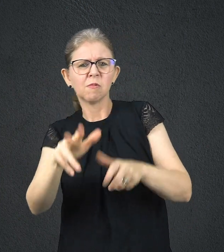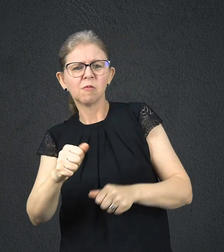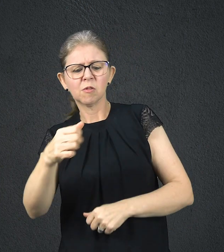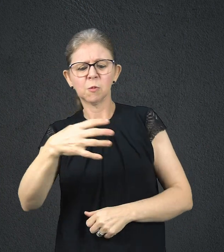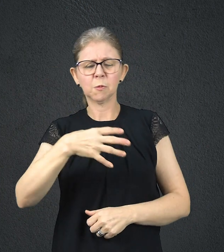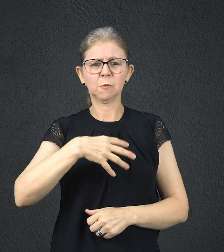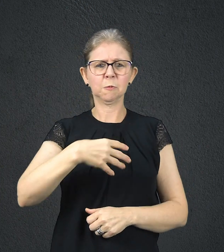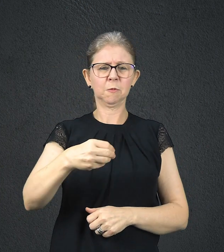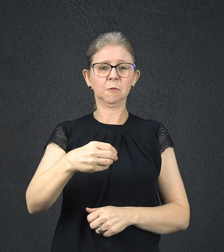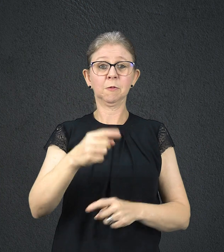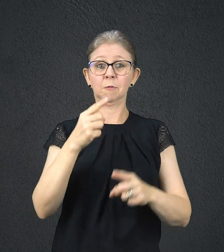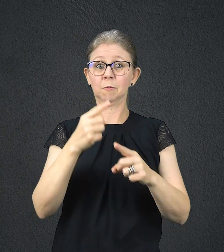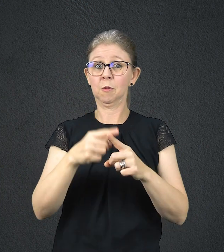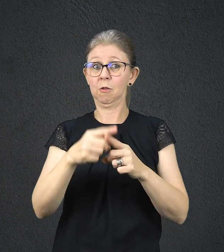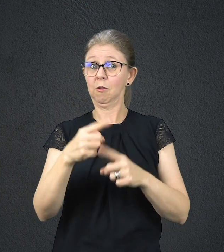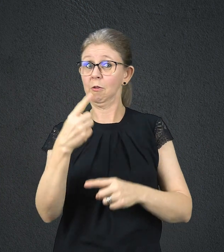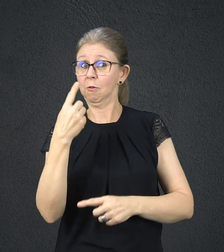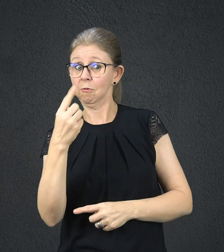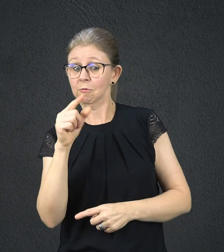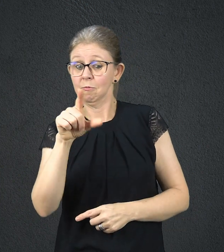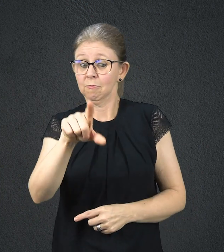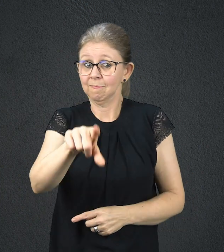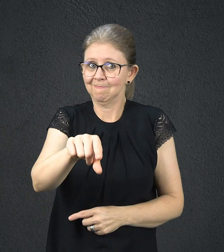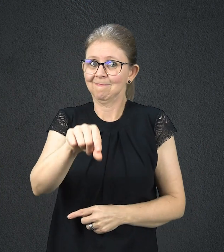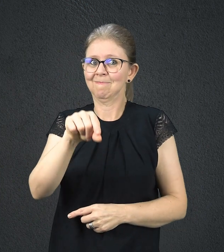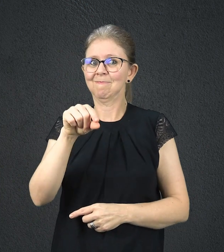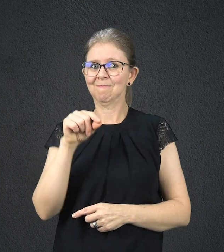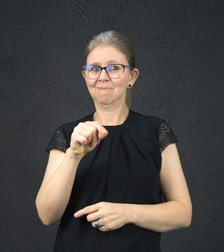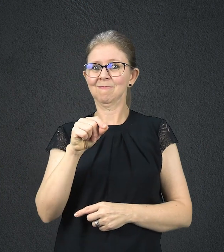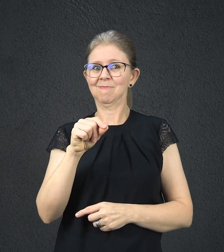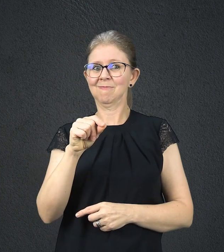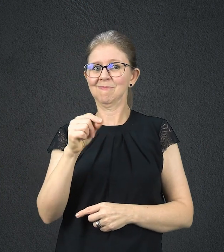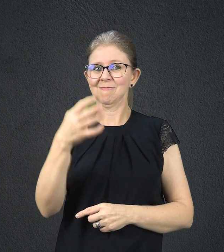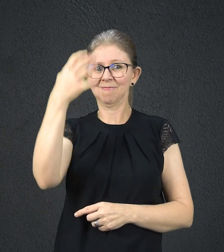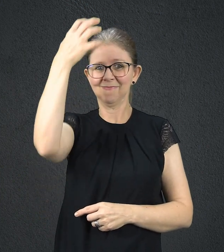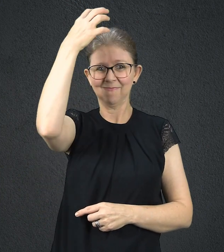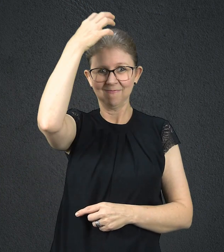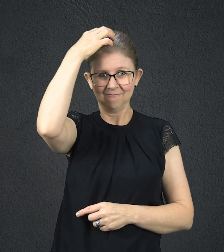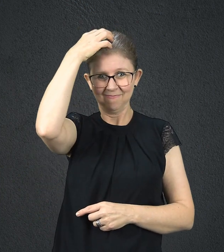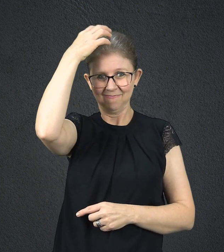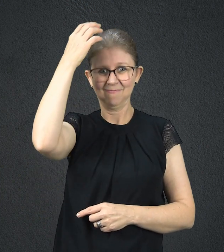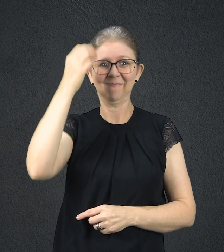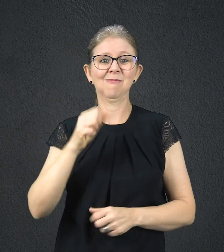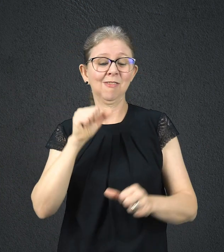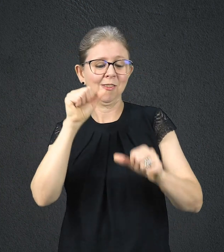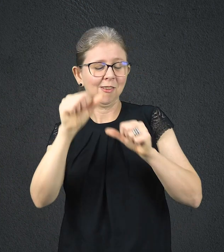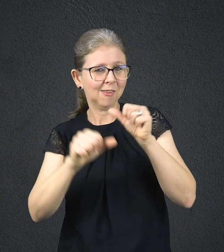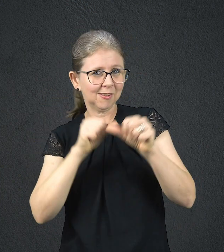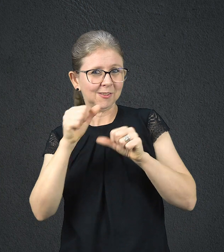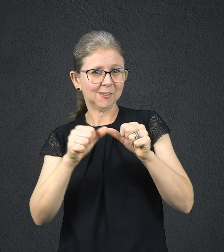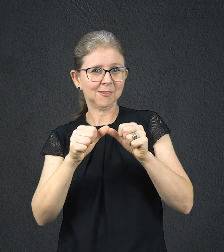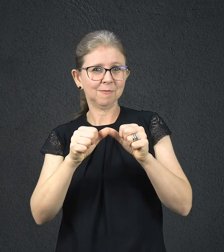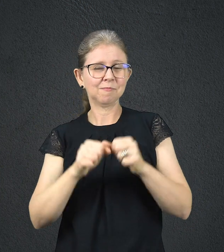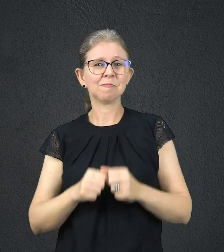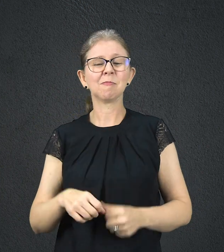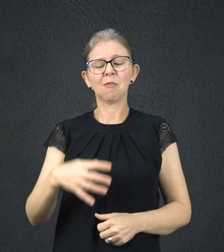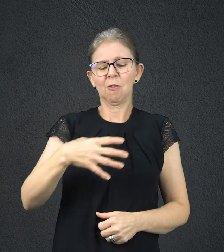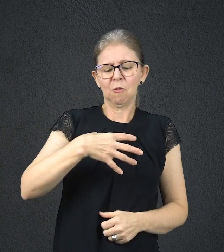ocupante do trono. Feita a convocação, os rapazes se apresentaram ao profeta de Deus, do mais velho